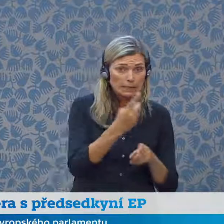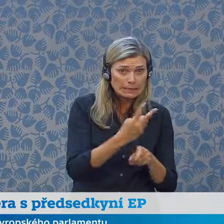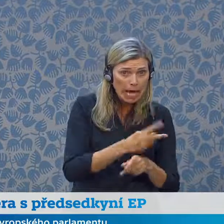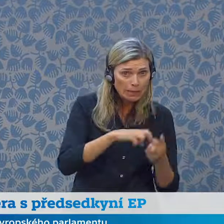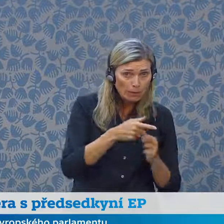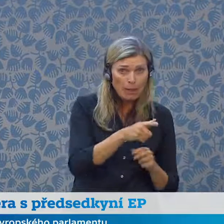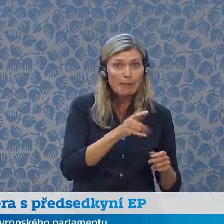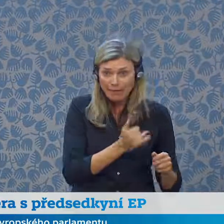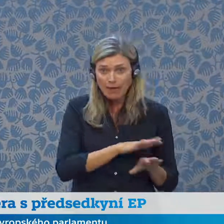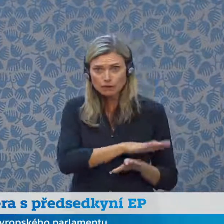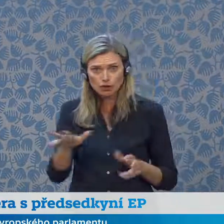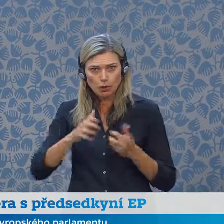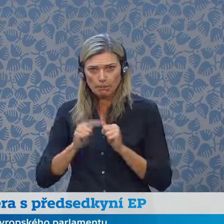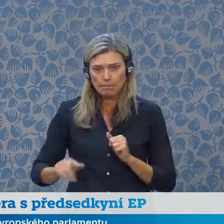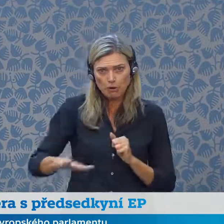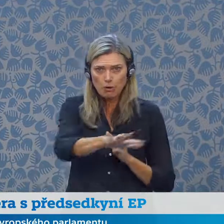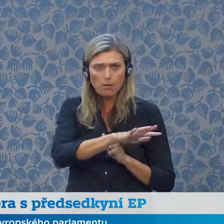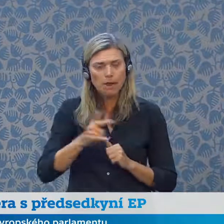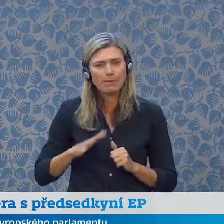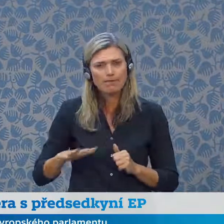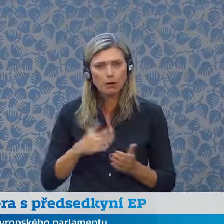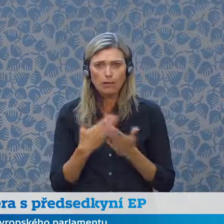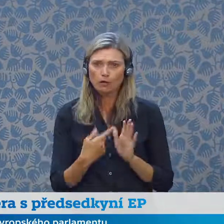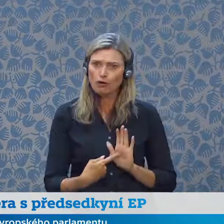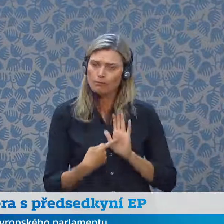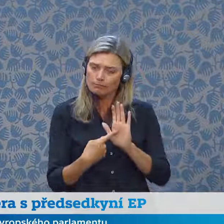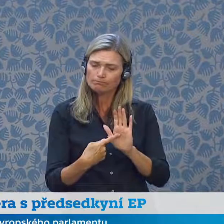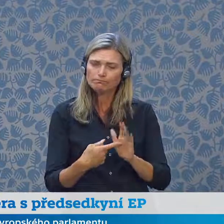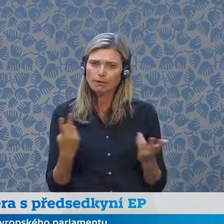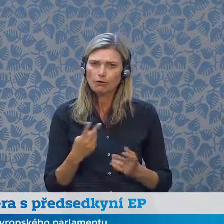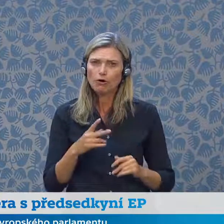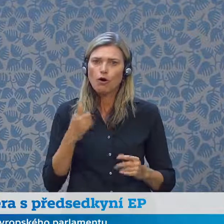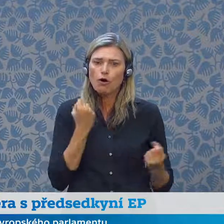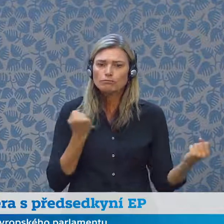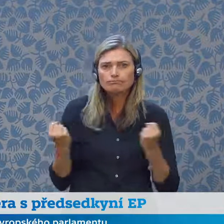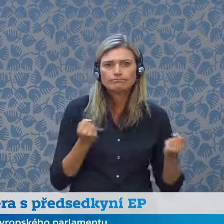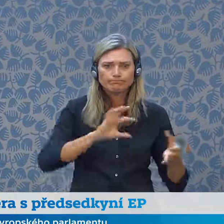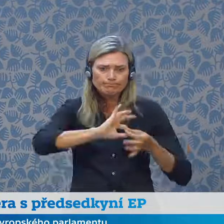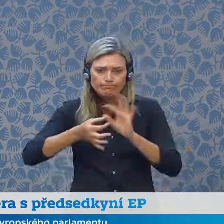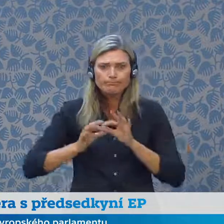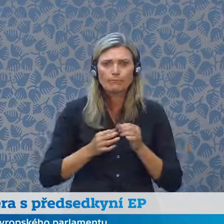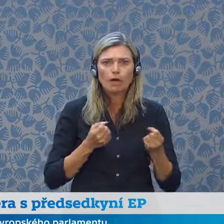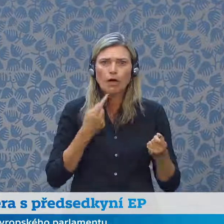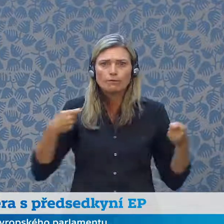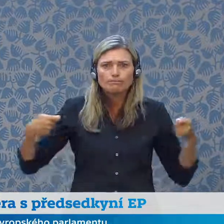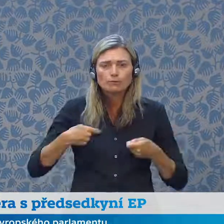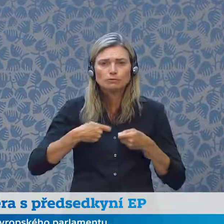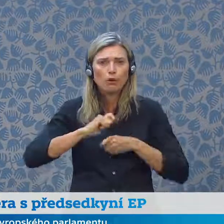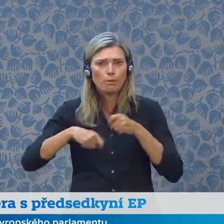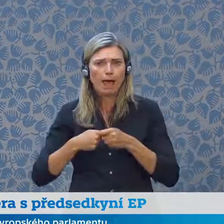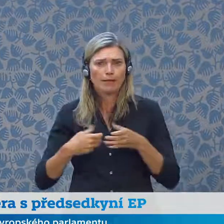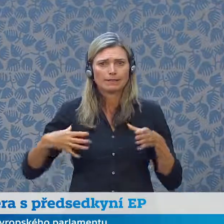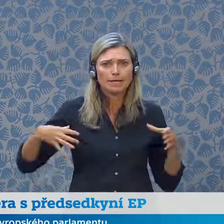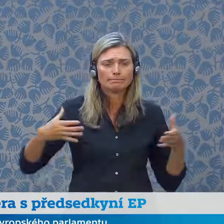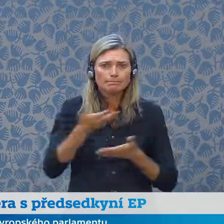dotýkají nás všech a je potřeba ukázat vedoucí pozici, ukázat koordinaci, ukázat společné úsilí a